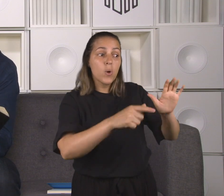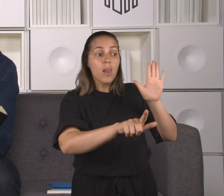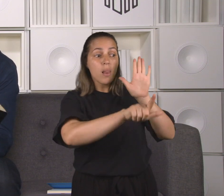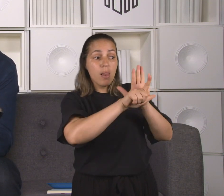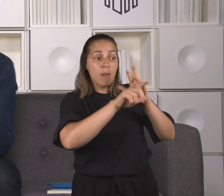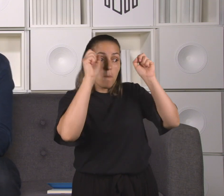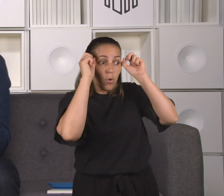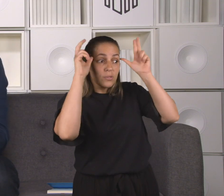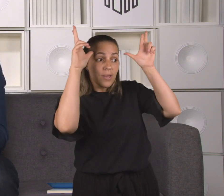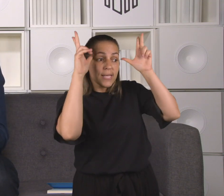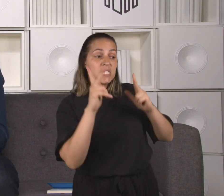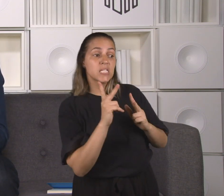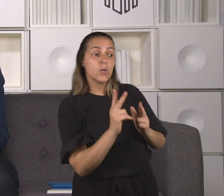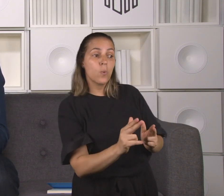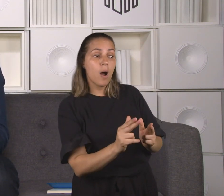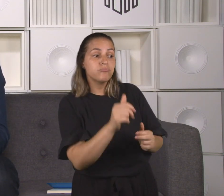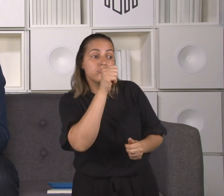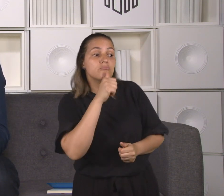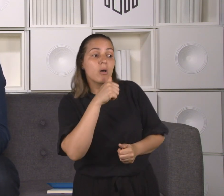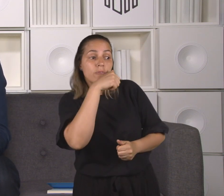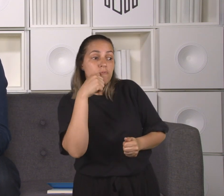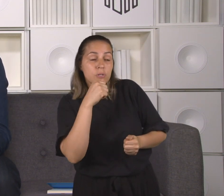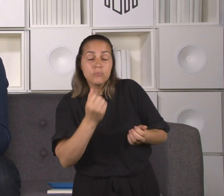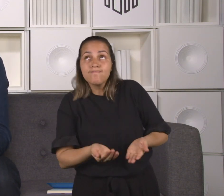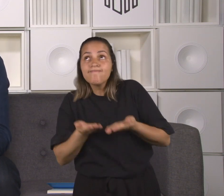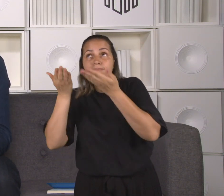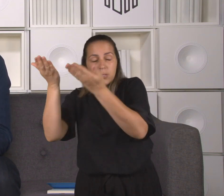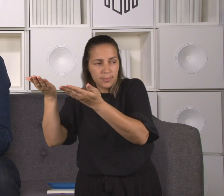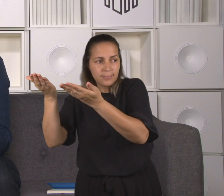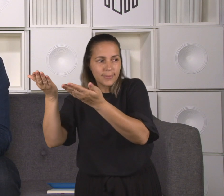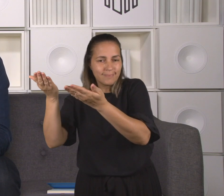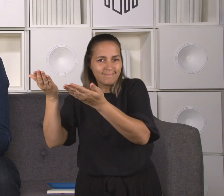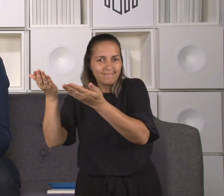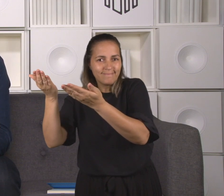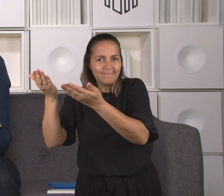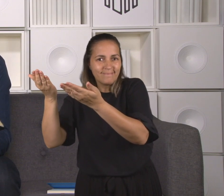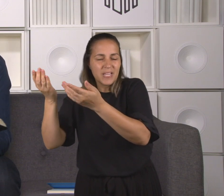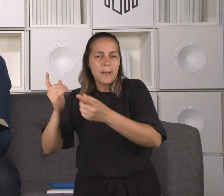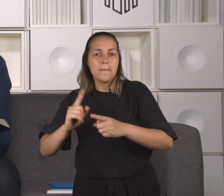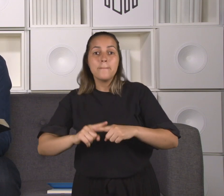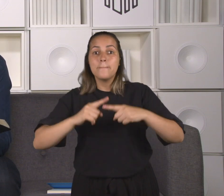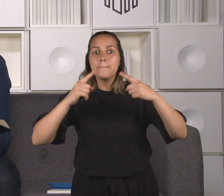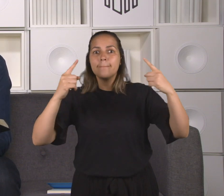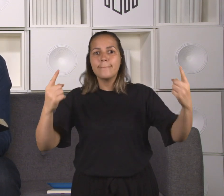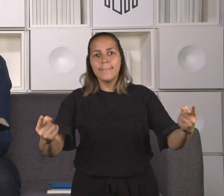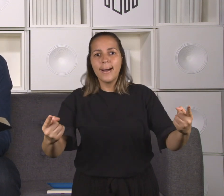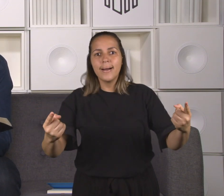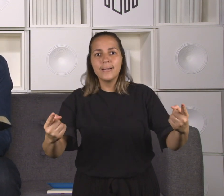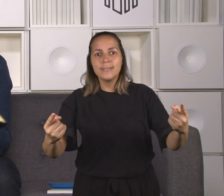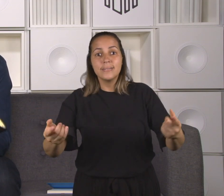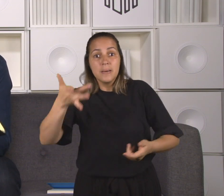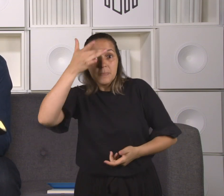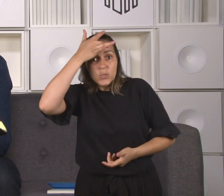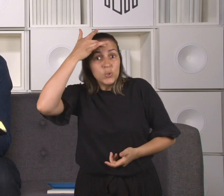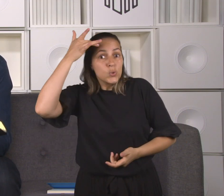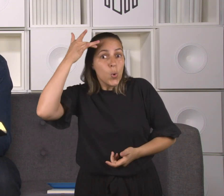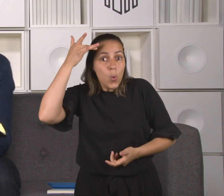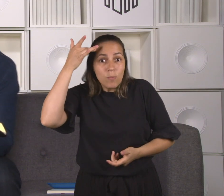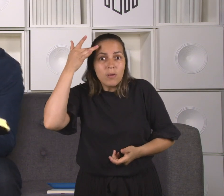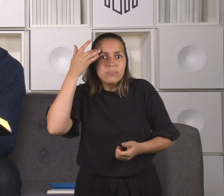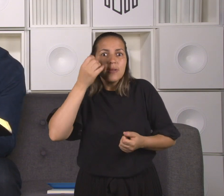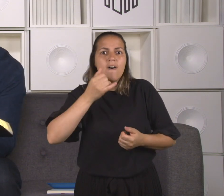Mas acontece que no versículo 16 se diz que a fama de Jesus se espalha. Alguém curou um leproso.